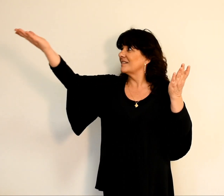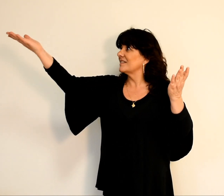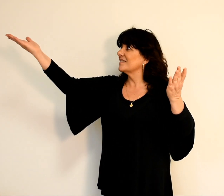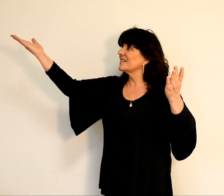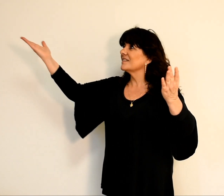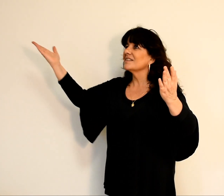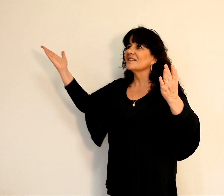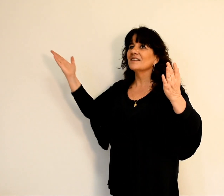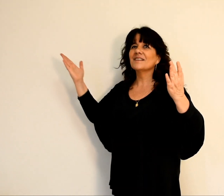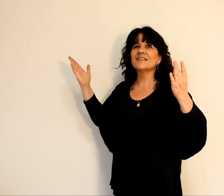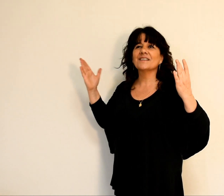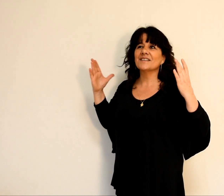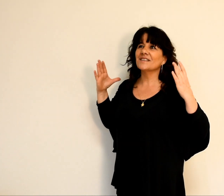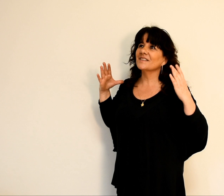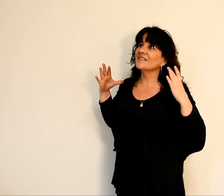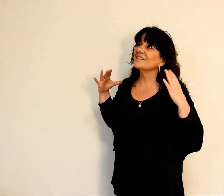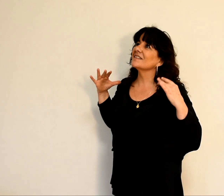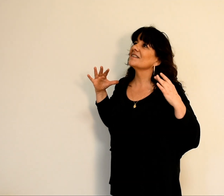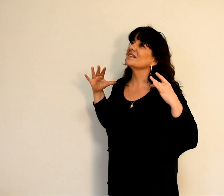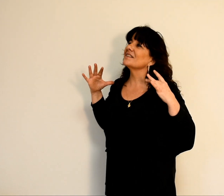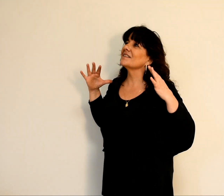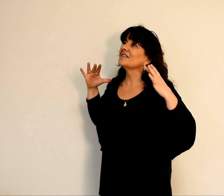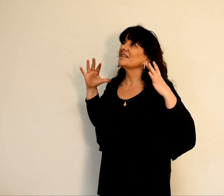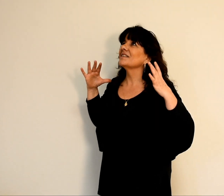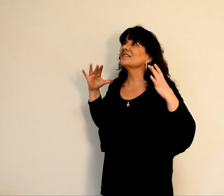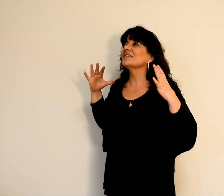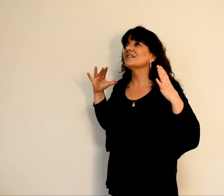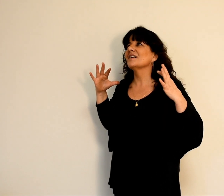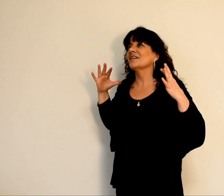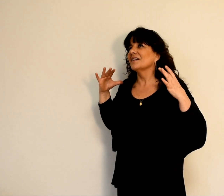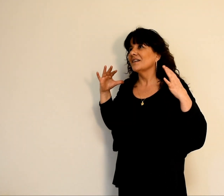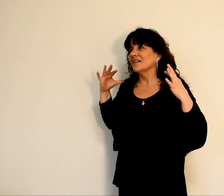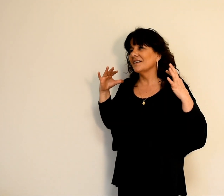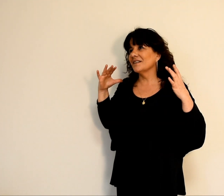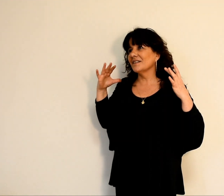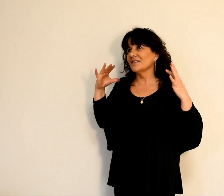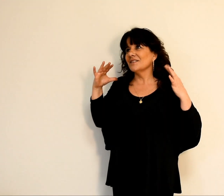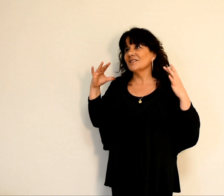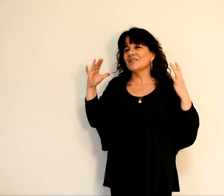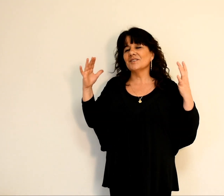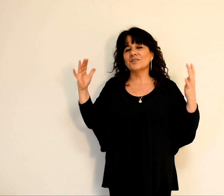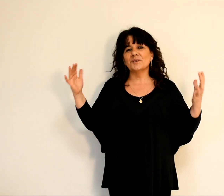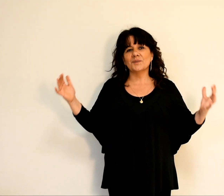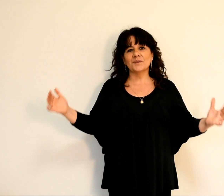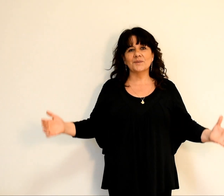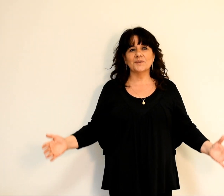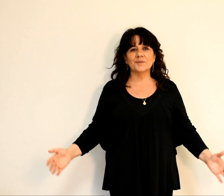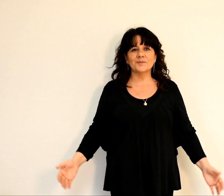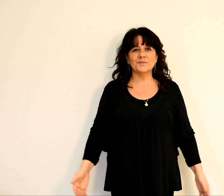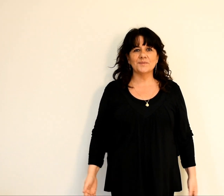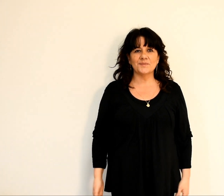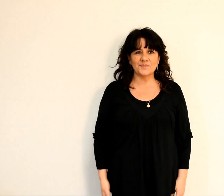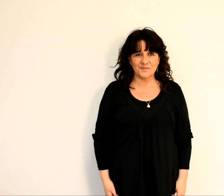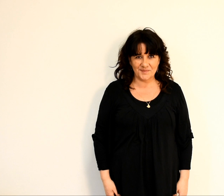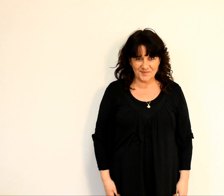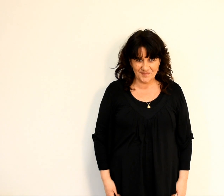présence des anges. Donc,